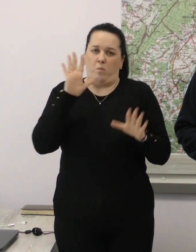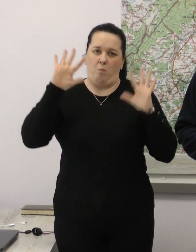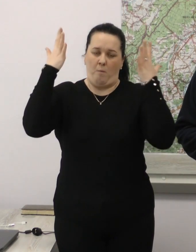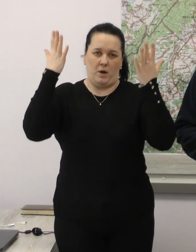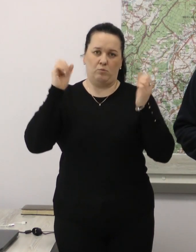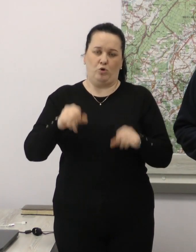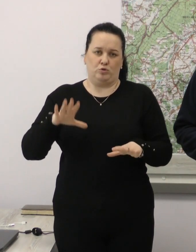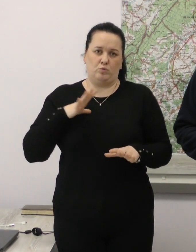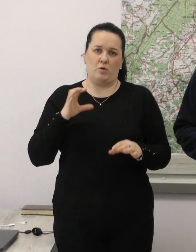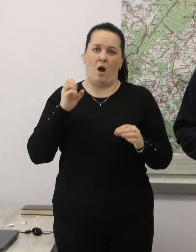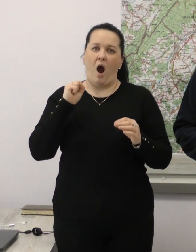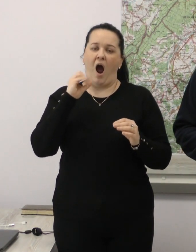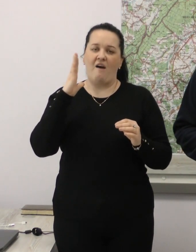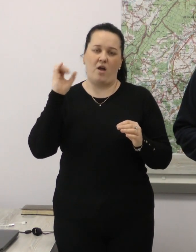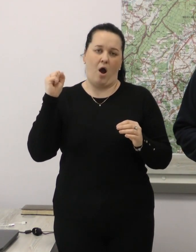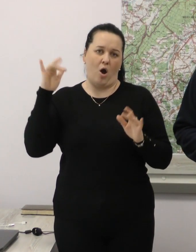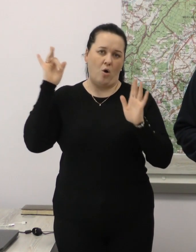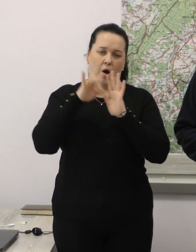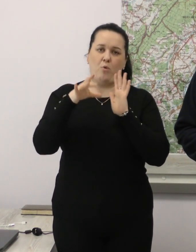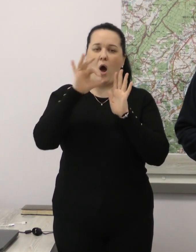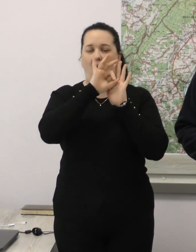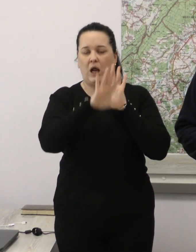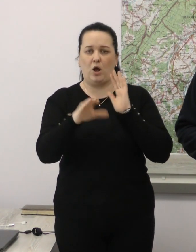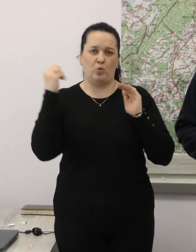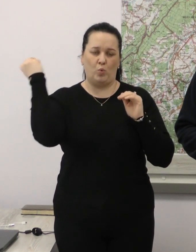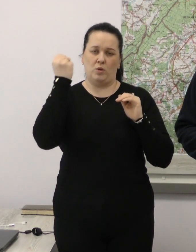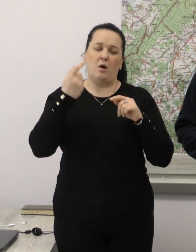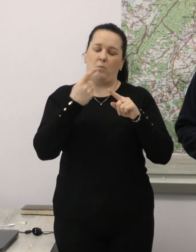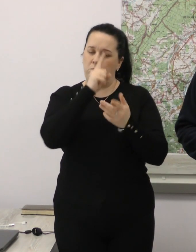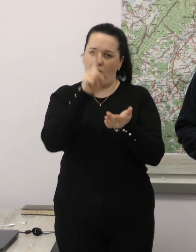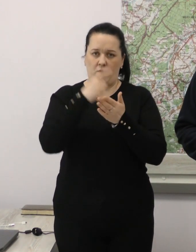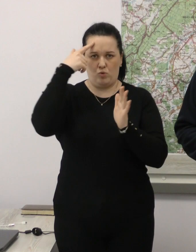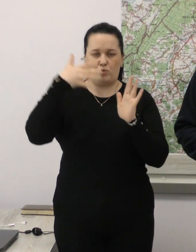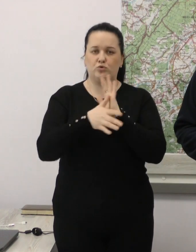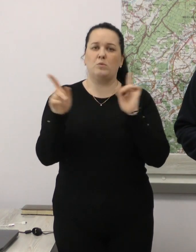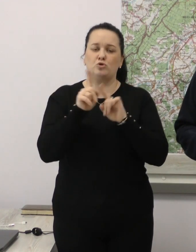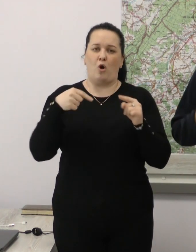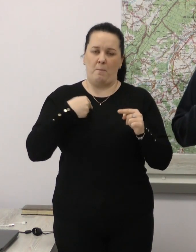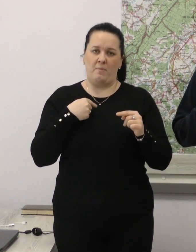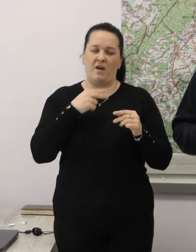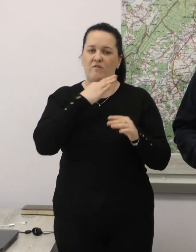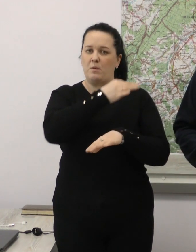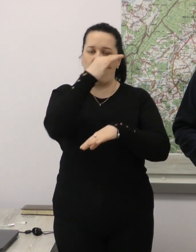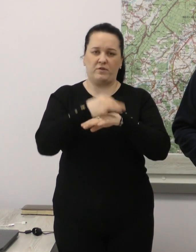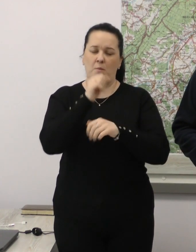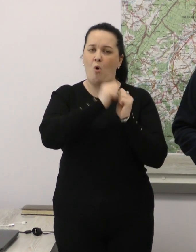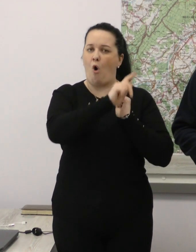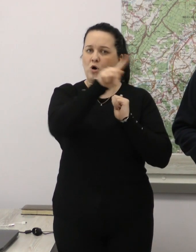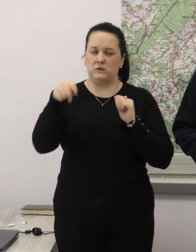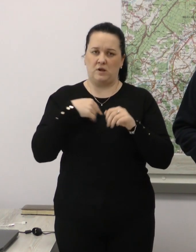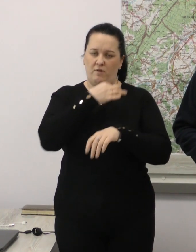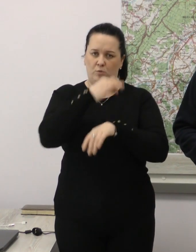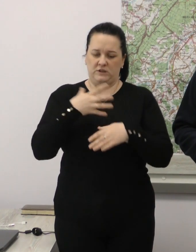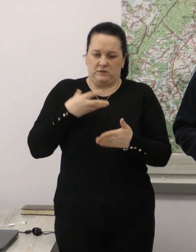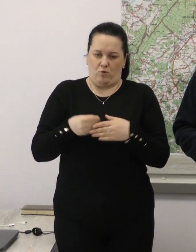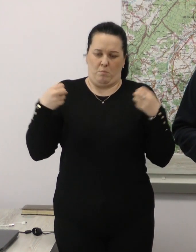авіаудар або ракетний удар. І повинні розуміти, що ми відповідаємо, кожен з нас відповідає за свою